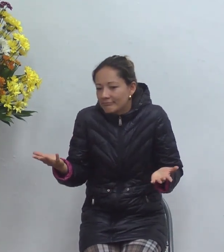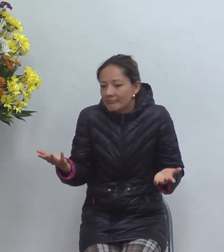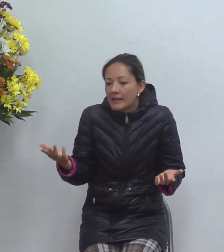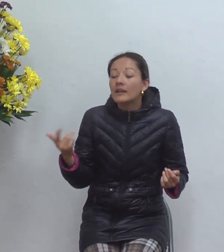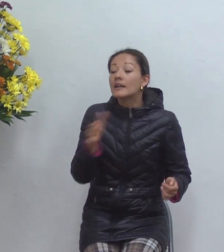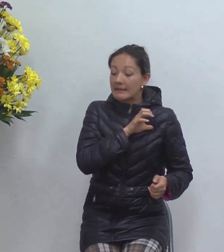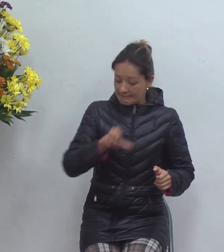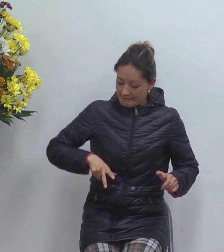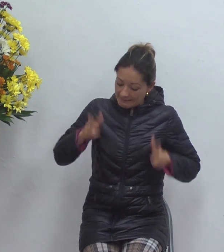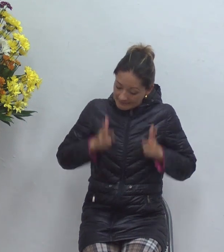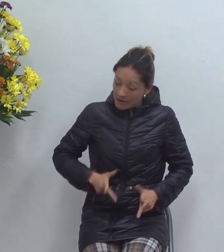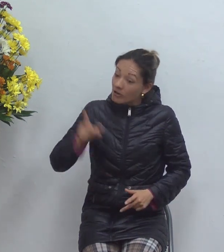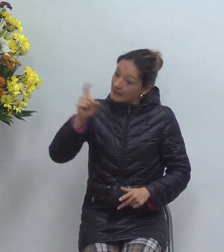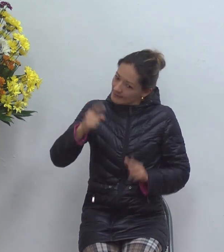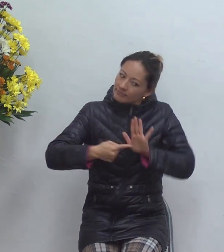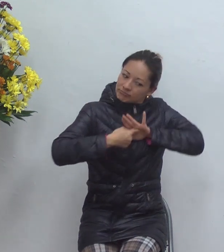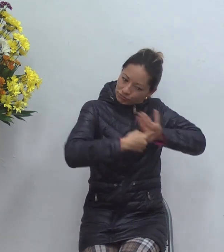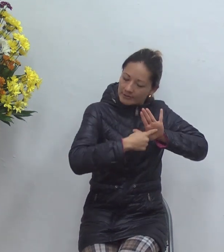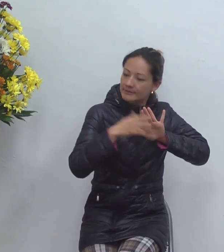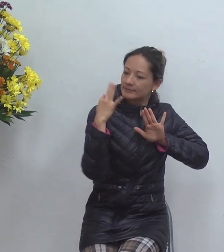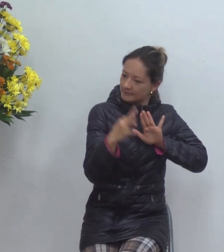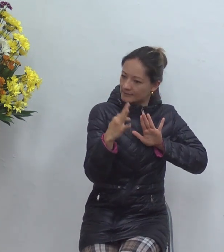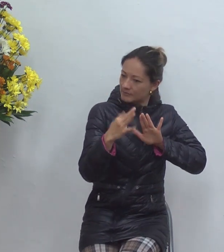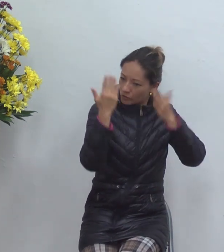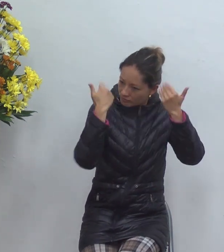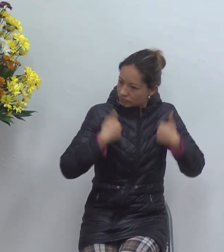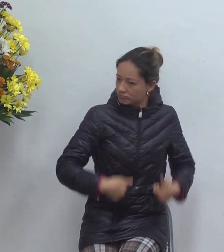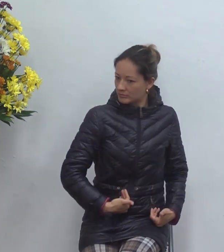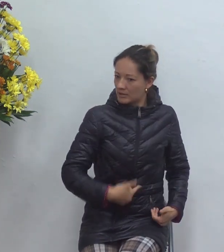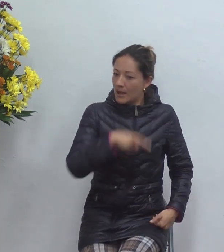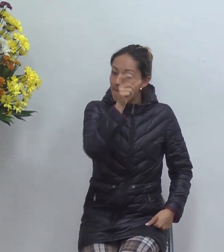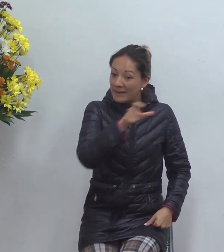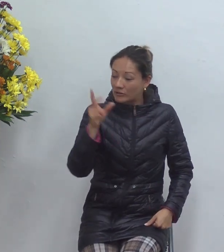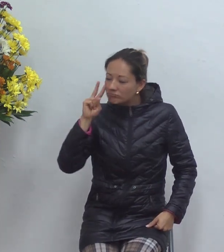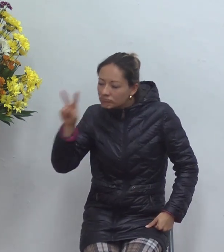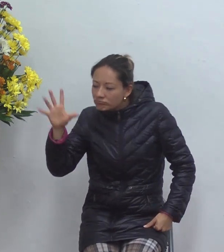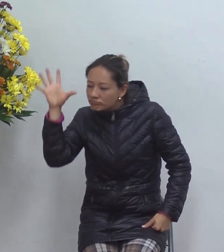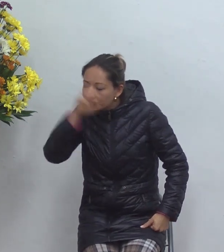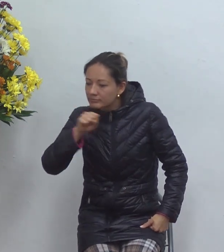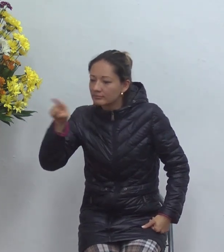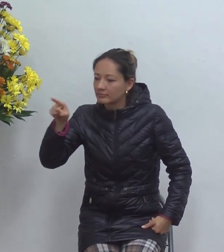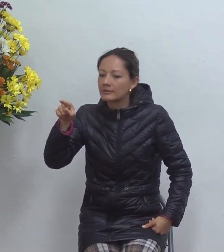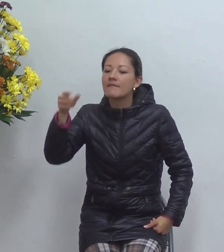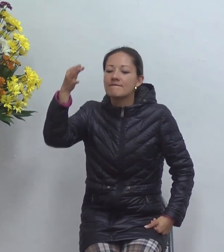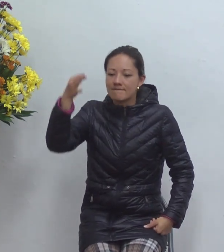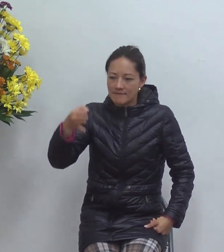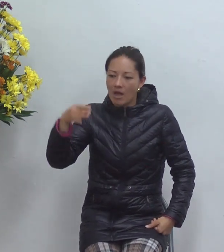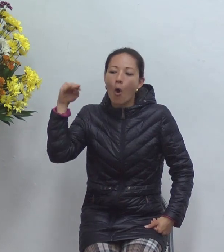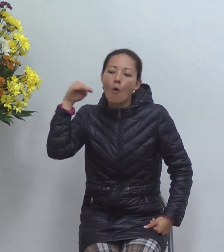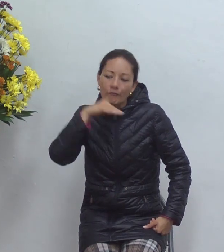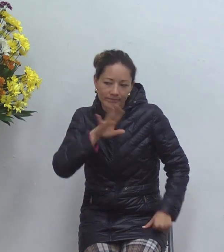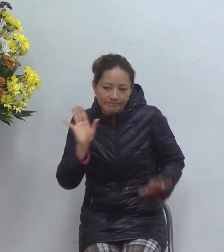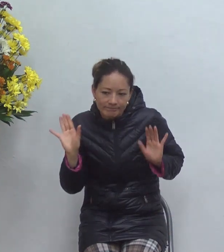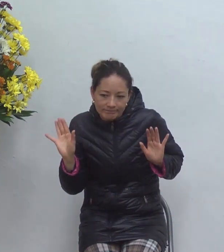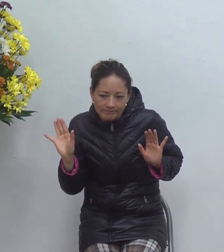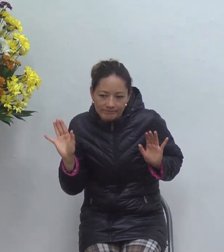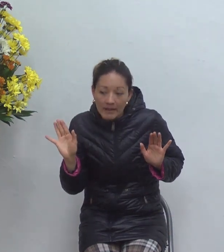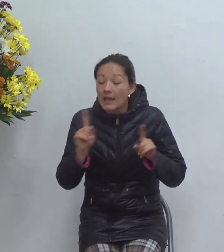su por su rencor y su vida en su corazón se da cuenta que no ha nacido de nuevo pero jesús en su obrar en su acción no